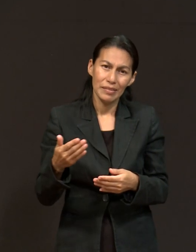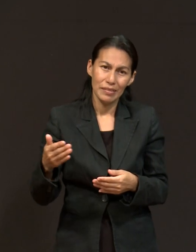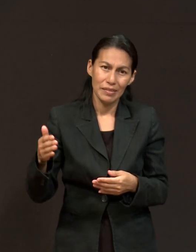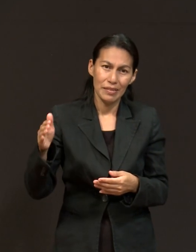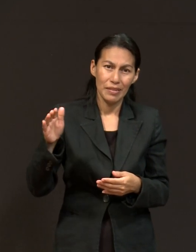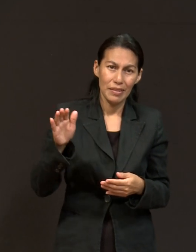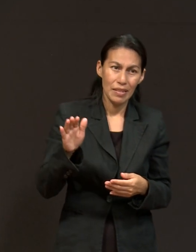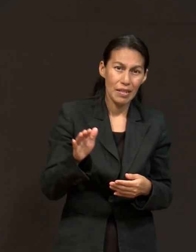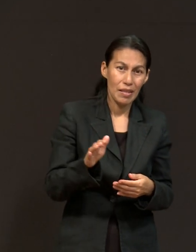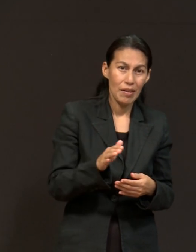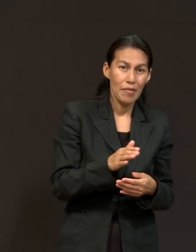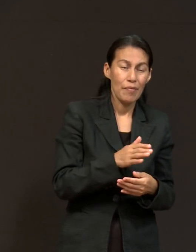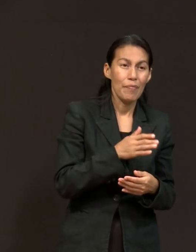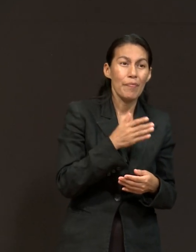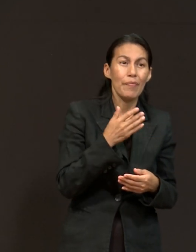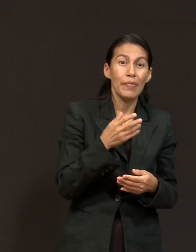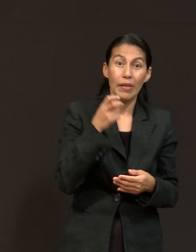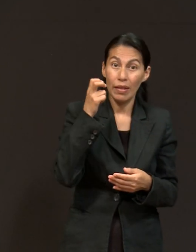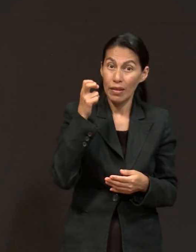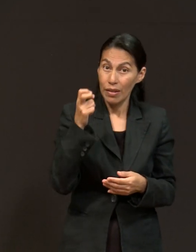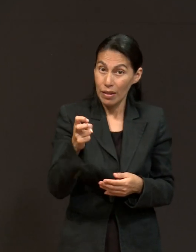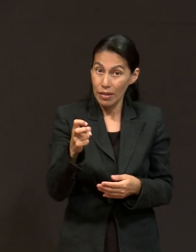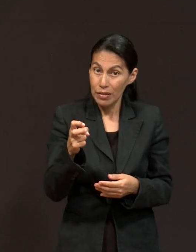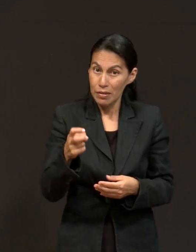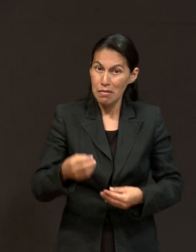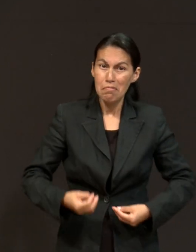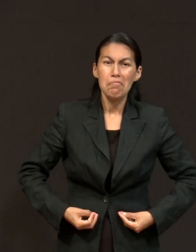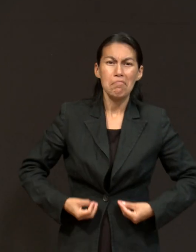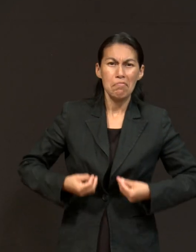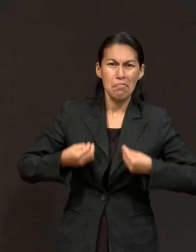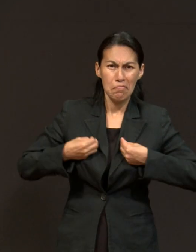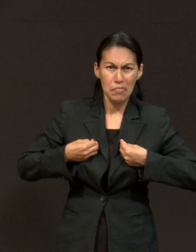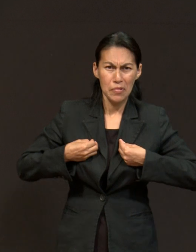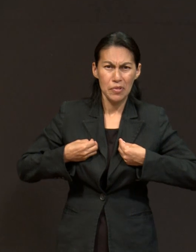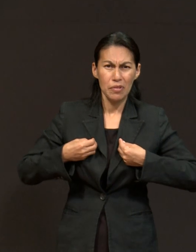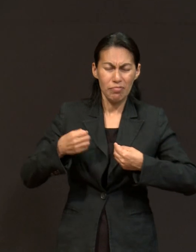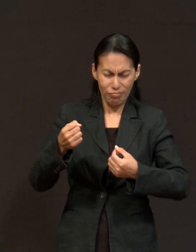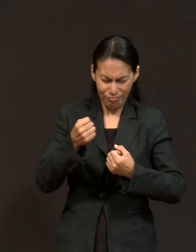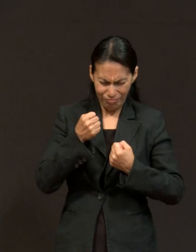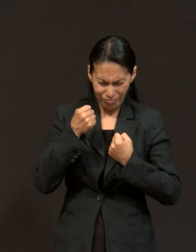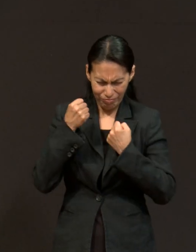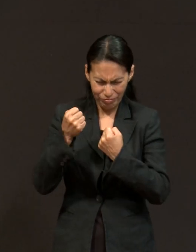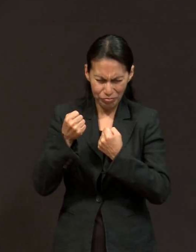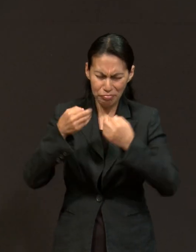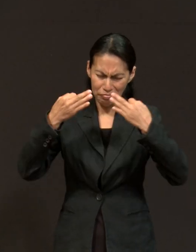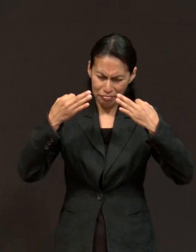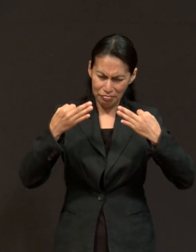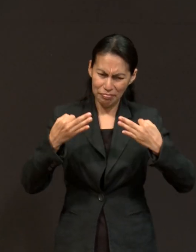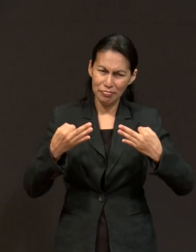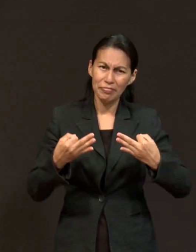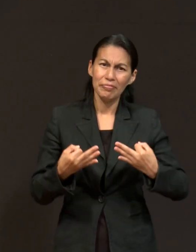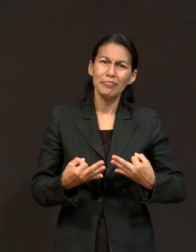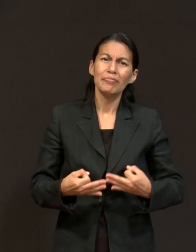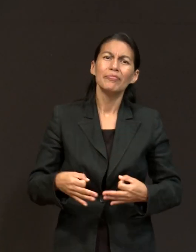Esperanza y castillo mío, Dirá Jehová,